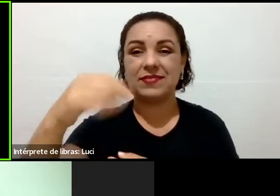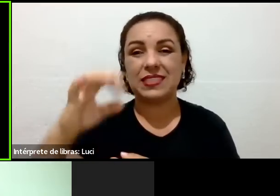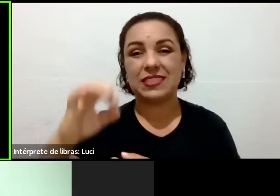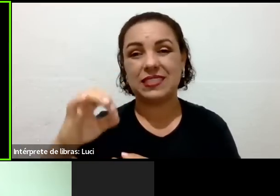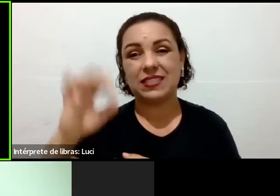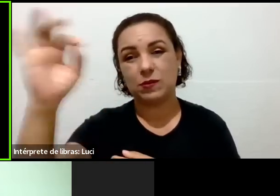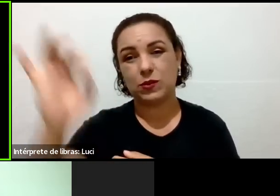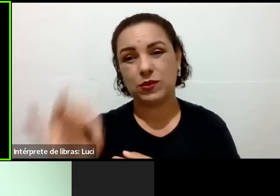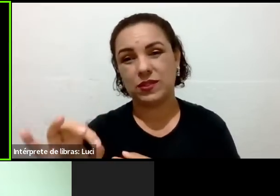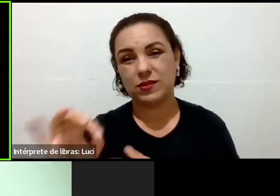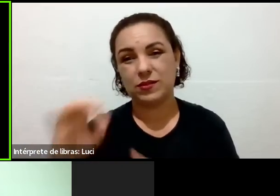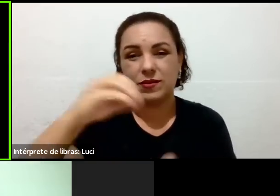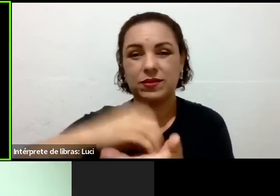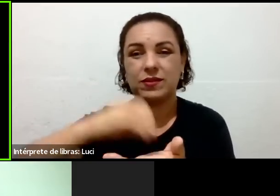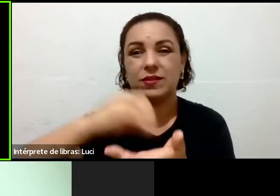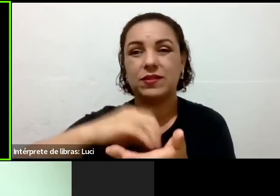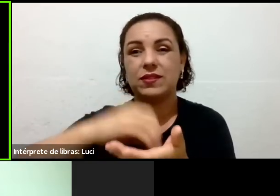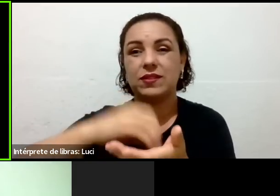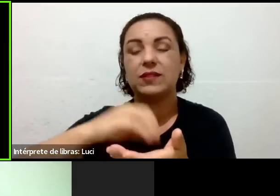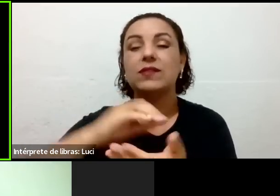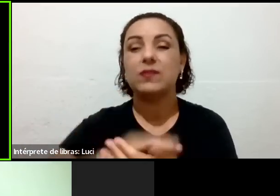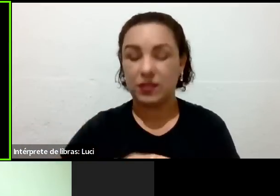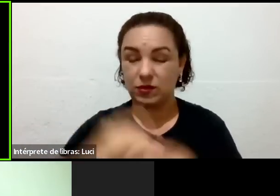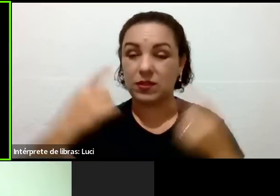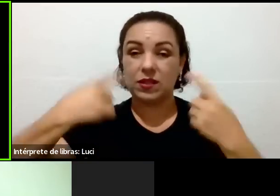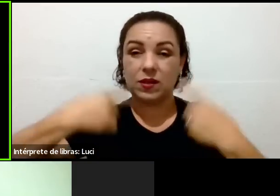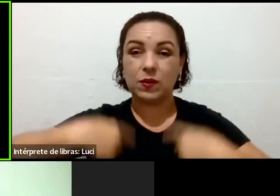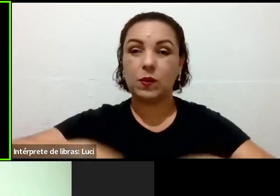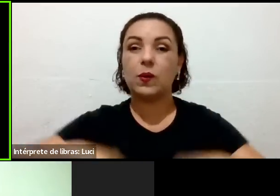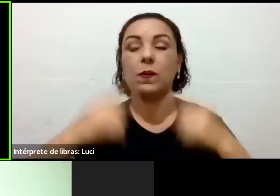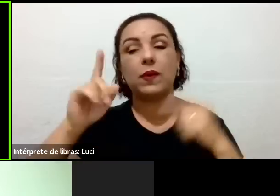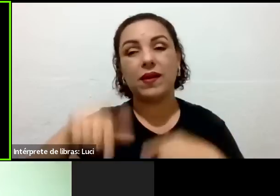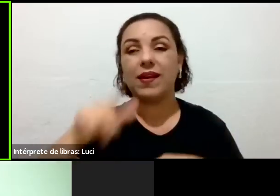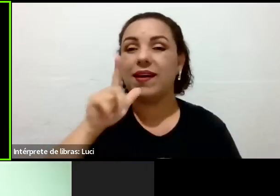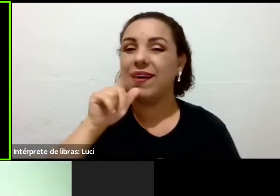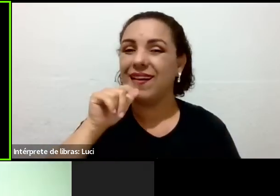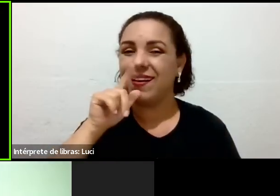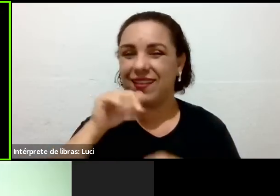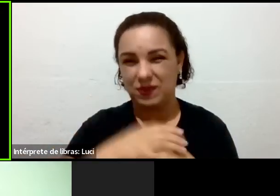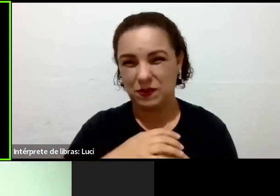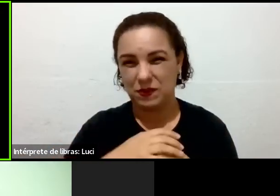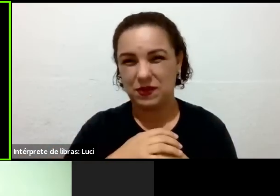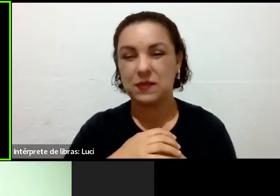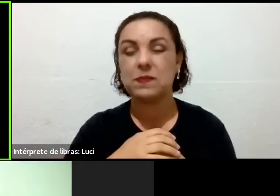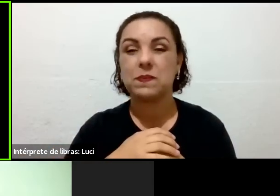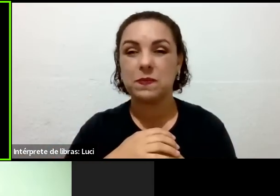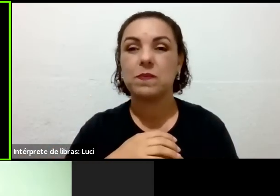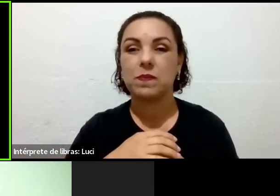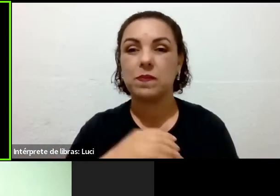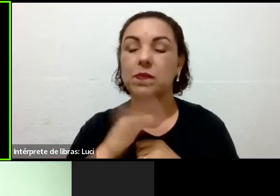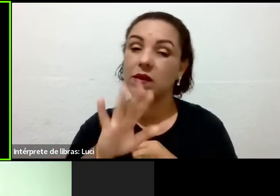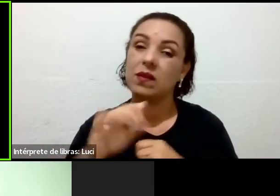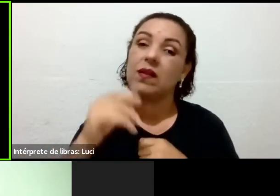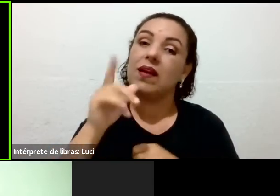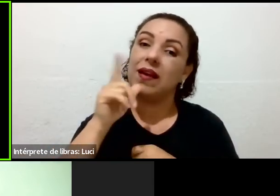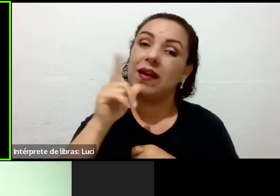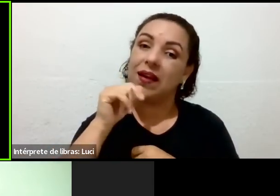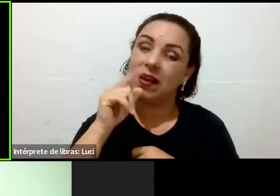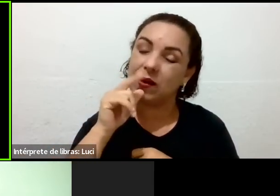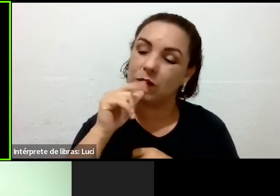que são, em média, né? A maior parte do nosso corpo é água. E aí você tá tomando uma água que não tá limpando, não tá